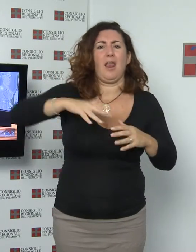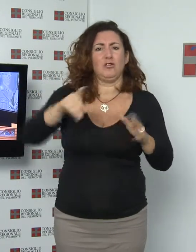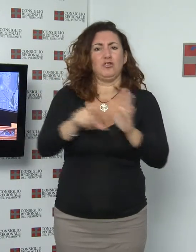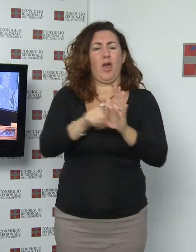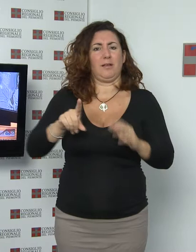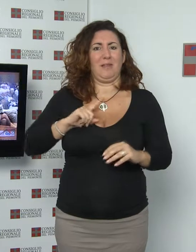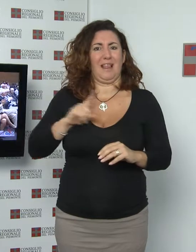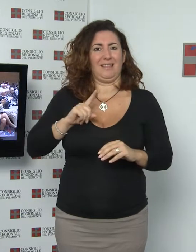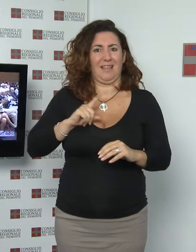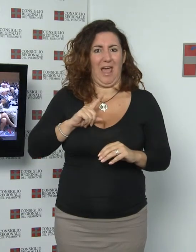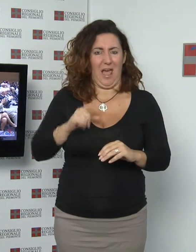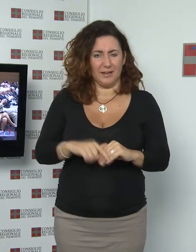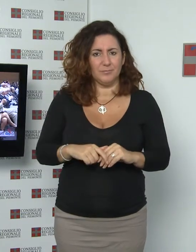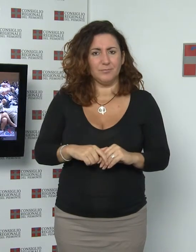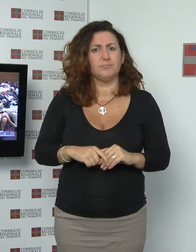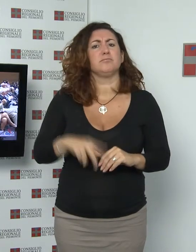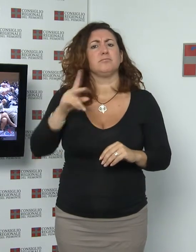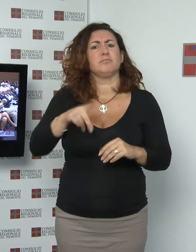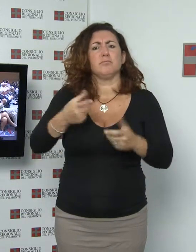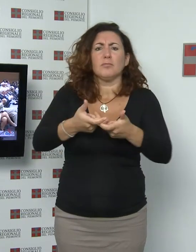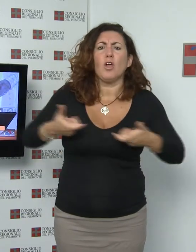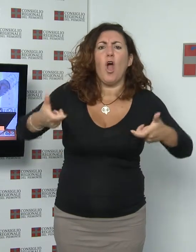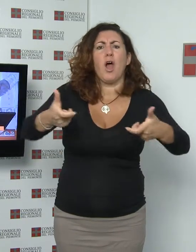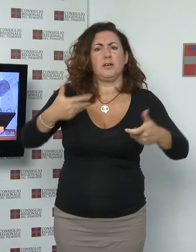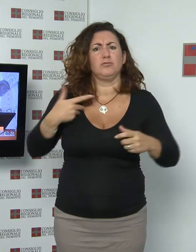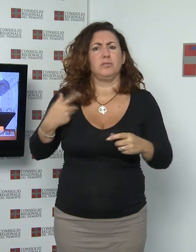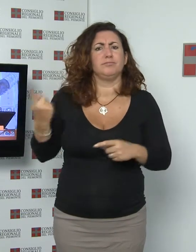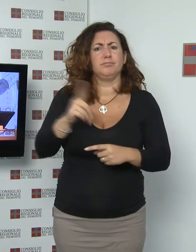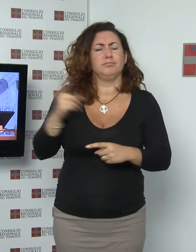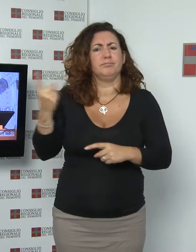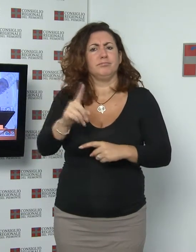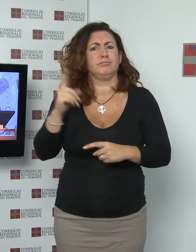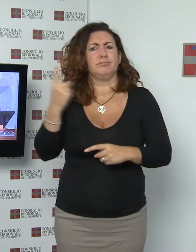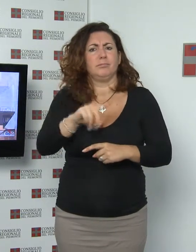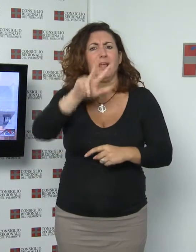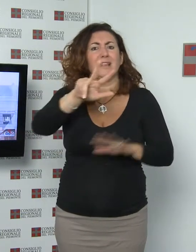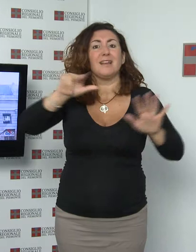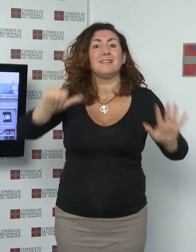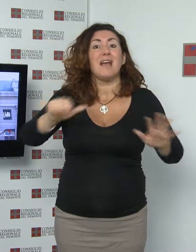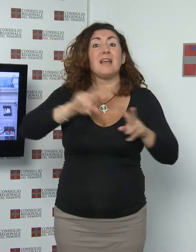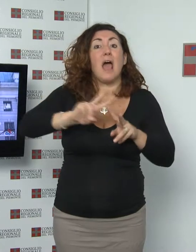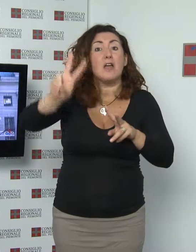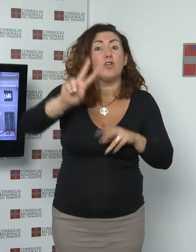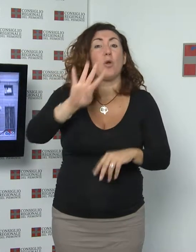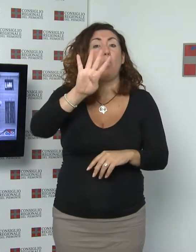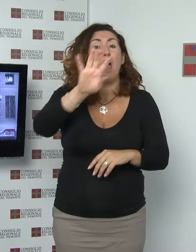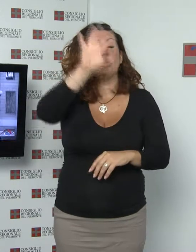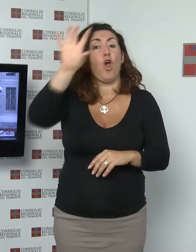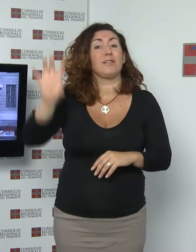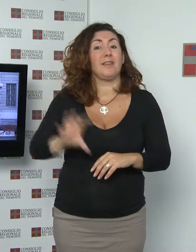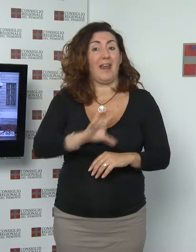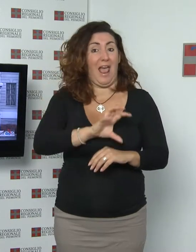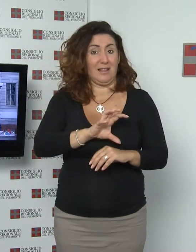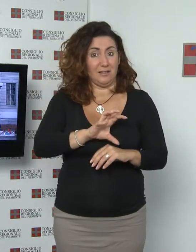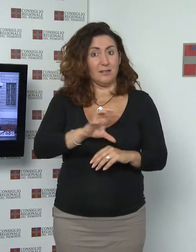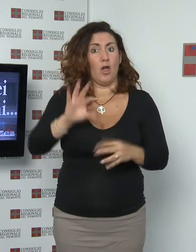'evento svolgono le loro relazioni storici militari provenienti da 36 nazioni di 4 continenti. Per l'occasione è stata allestita alla